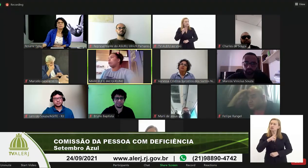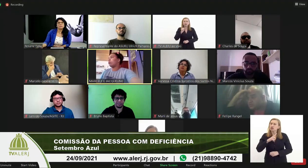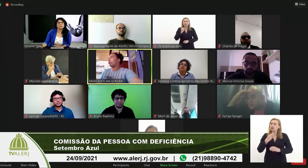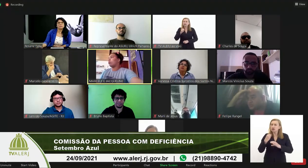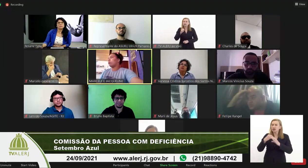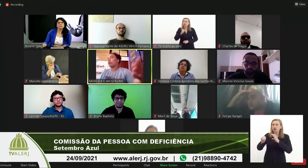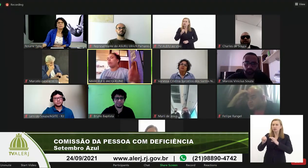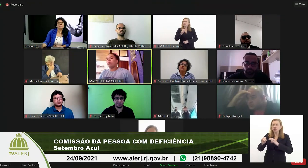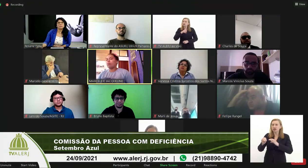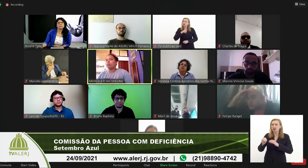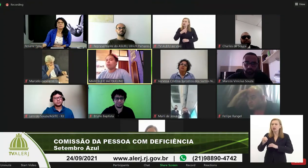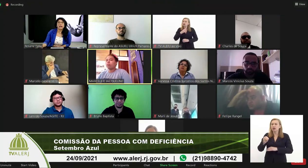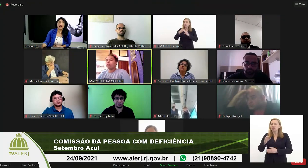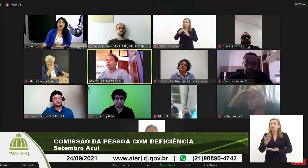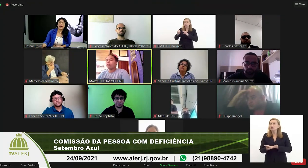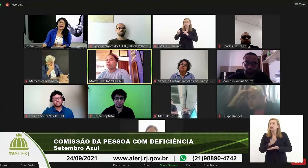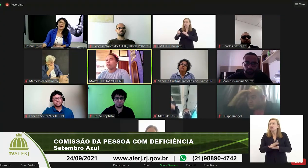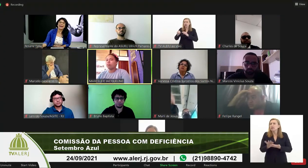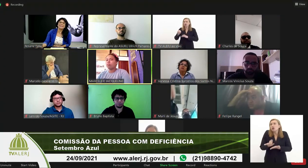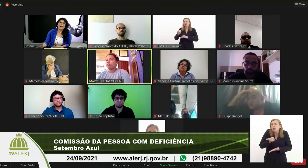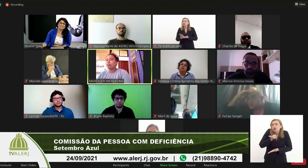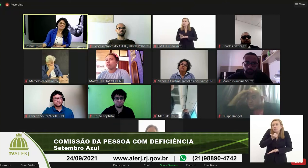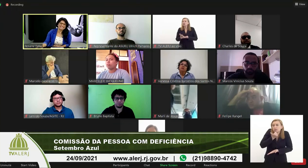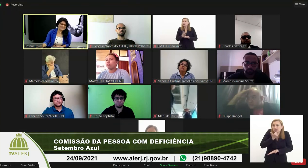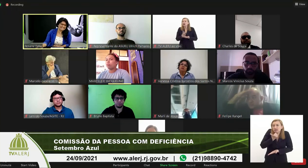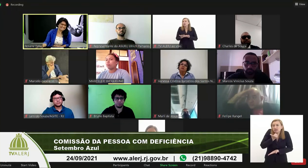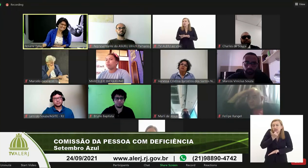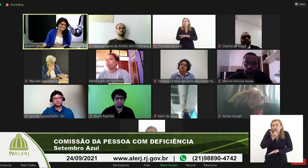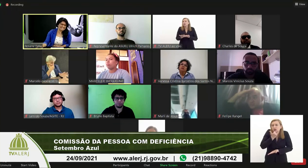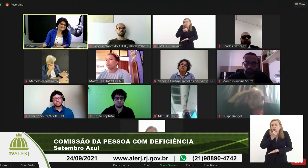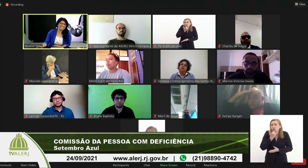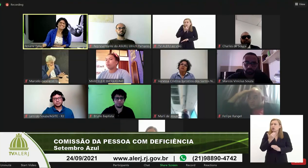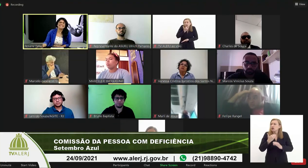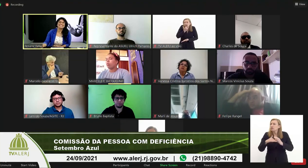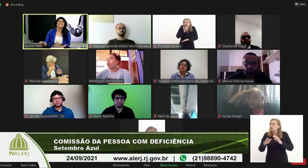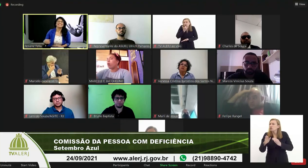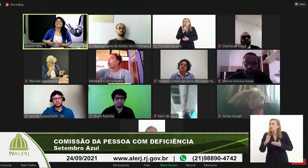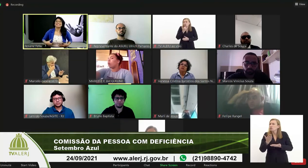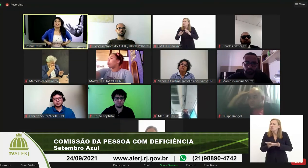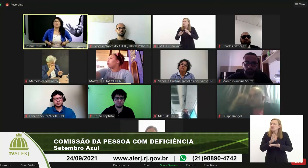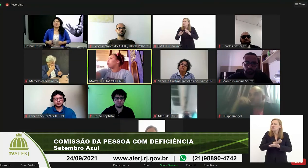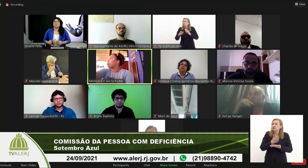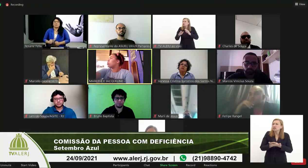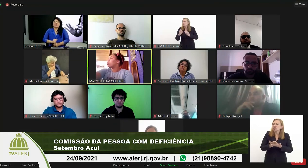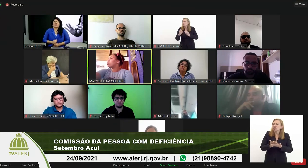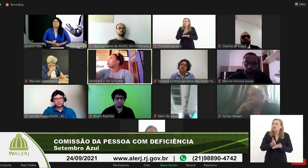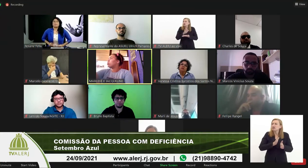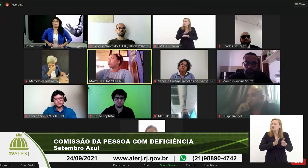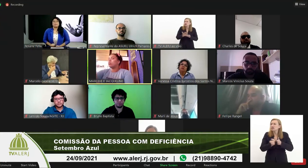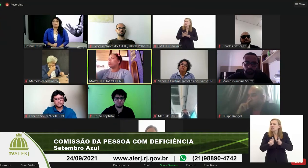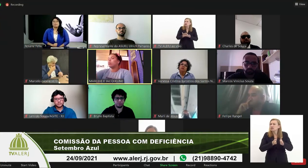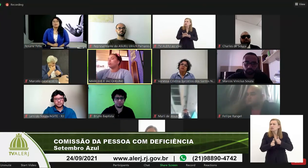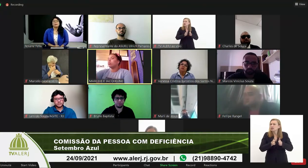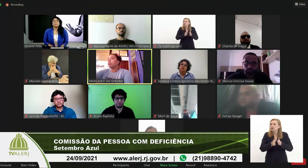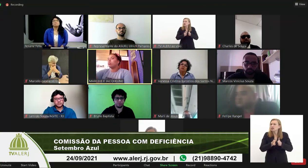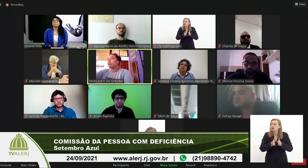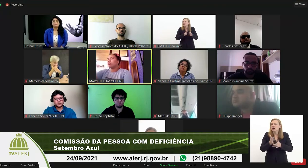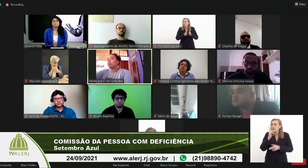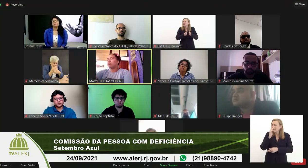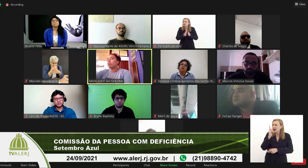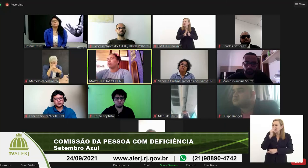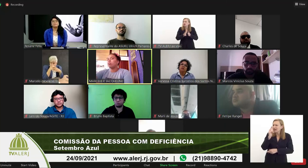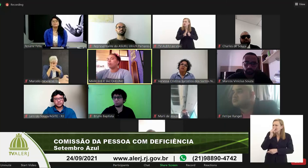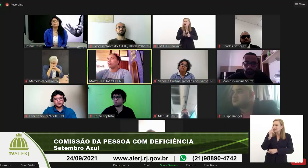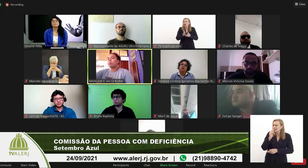para os intérpretes eu peço até perdão a gente encaminhou para os intérpretes e eles fizeram acessibilidade parece que eles fizeram